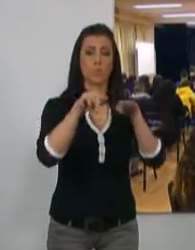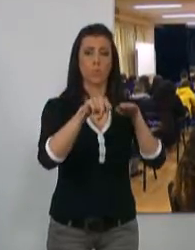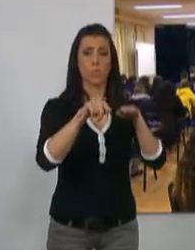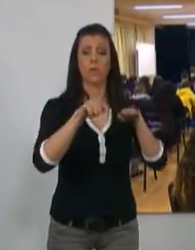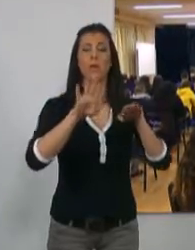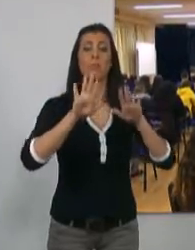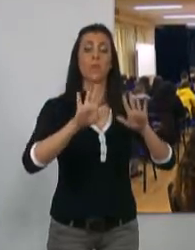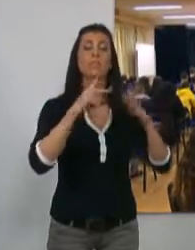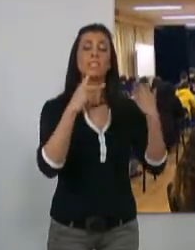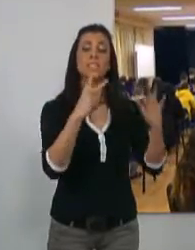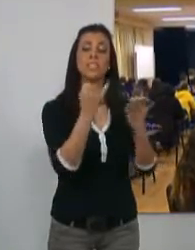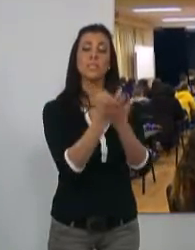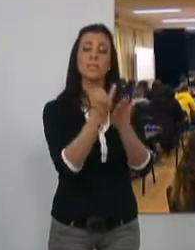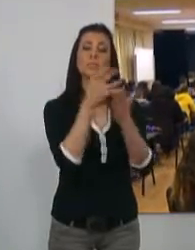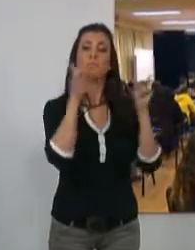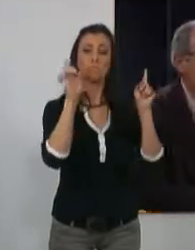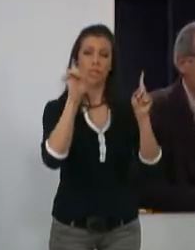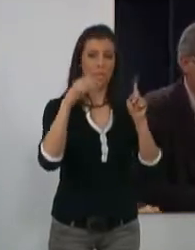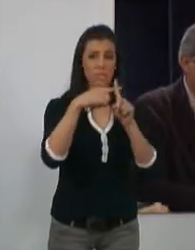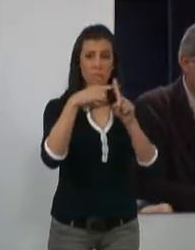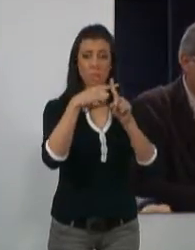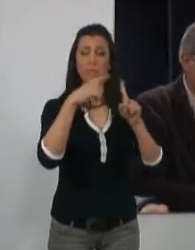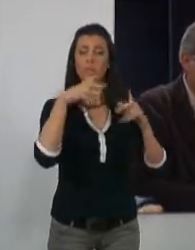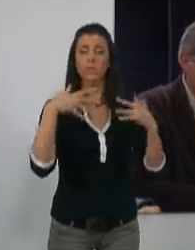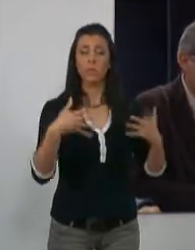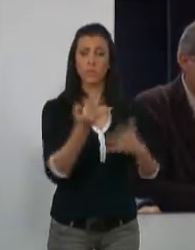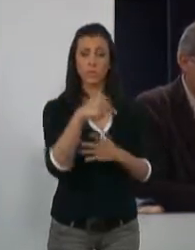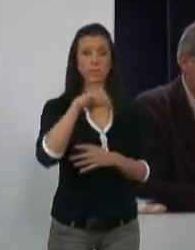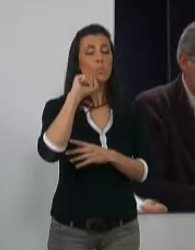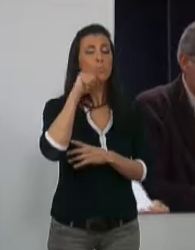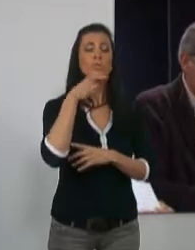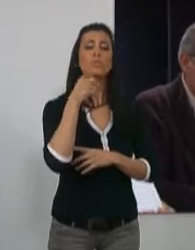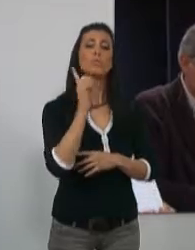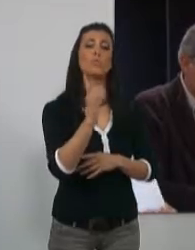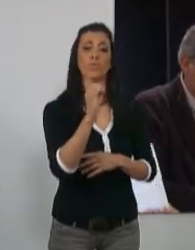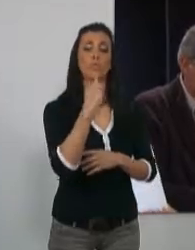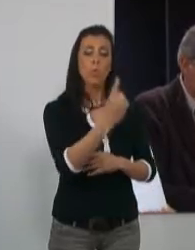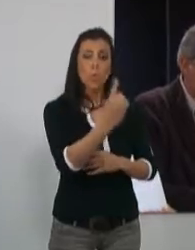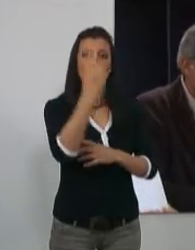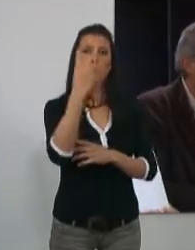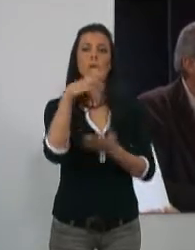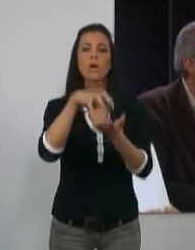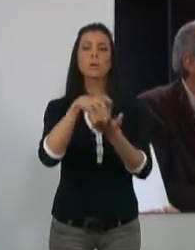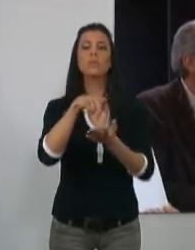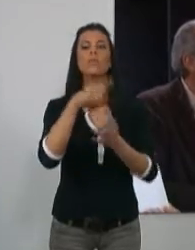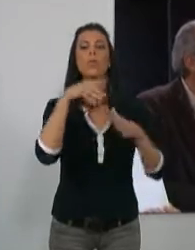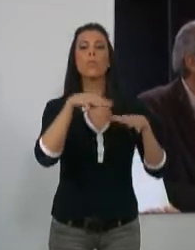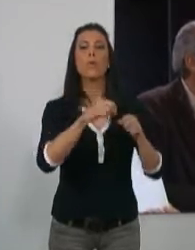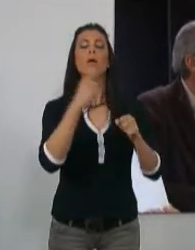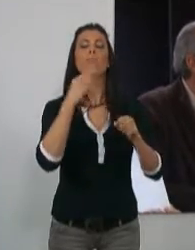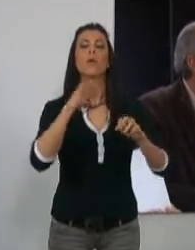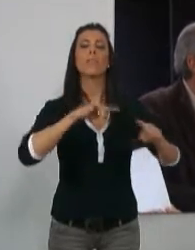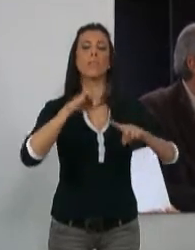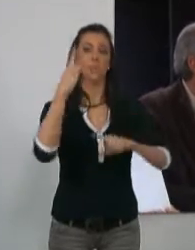demuestra que de los siete institutos de enseñanza media que hay en la localidad, solo en una hay una dirección